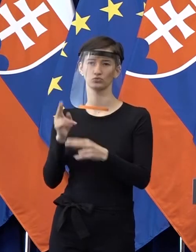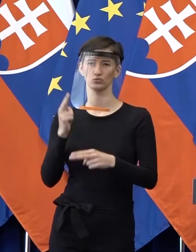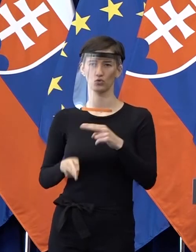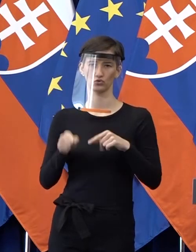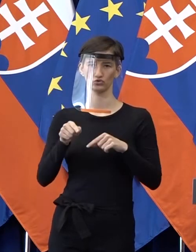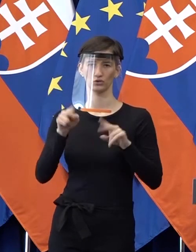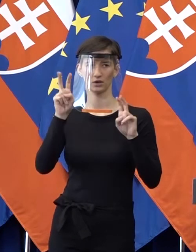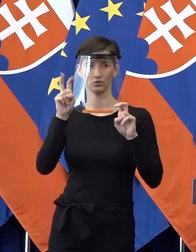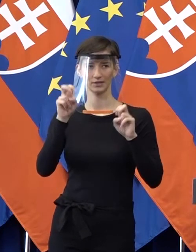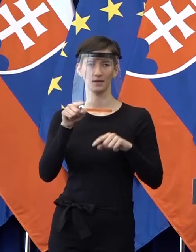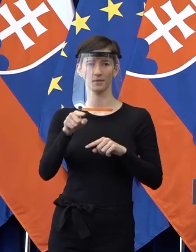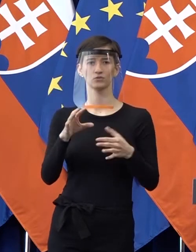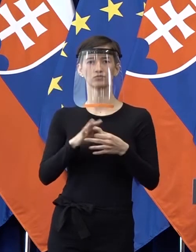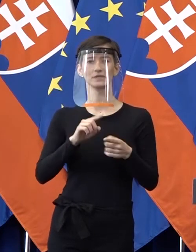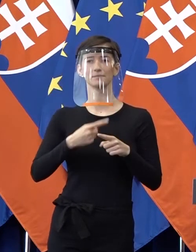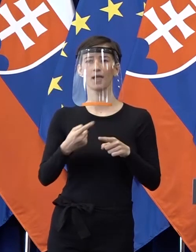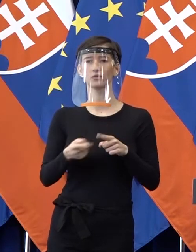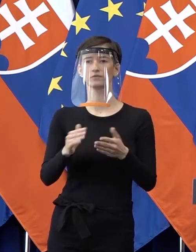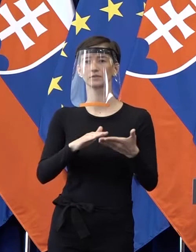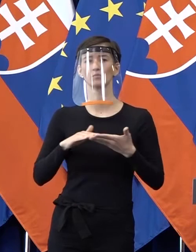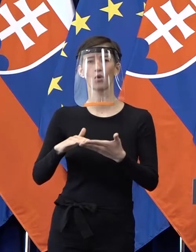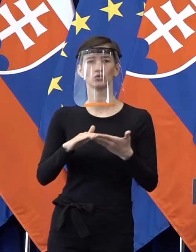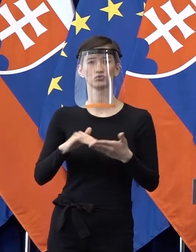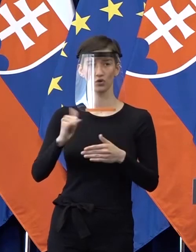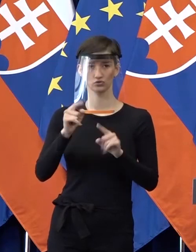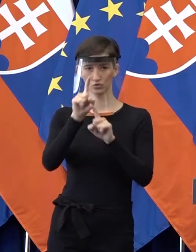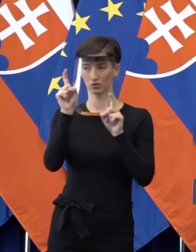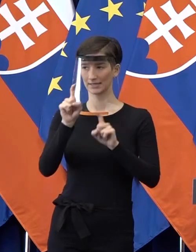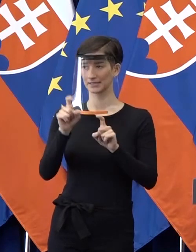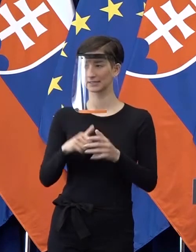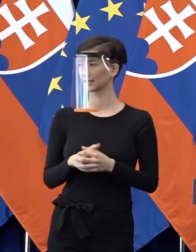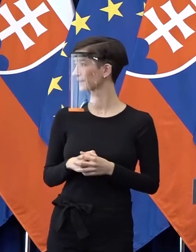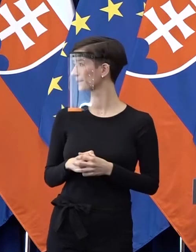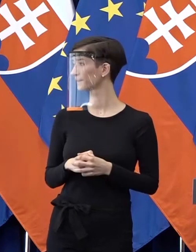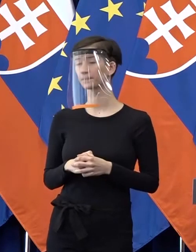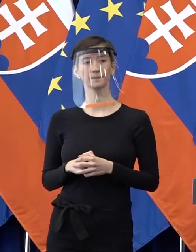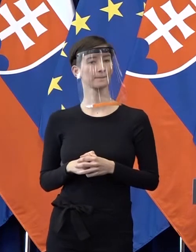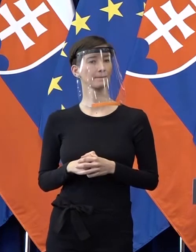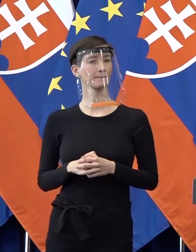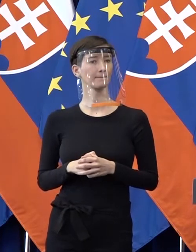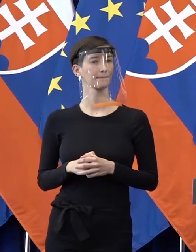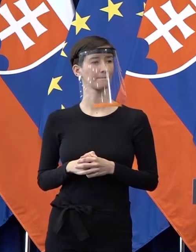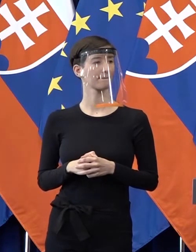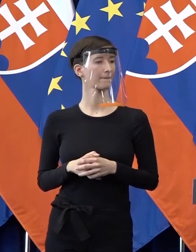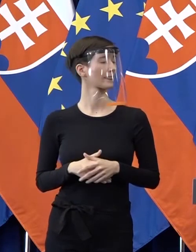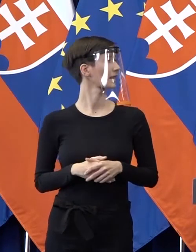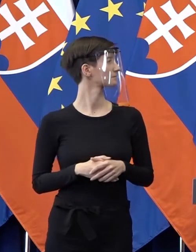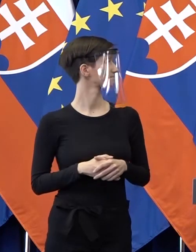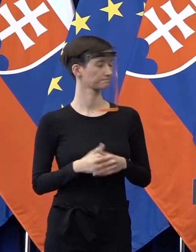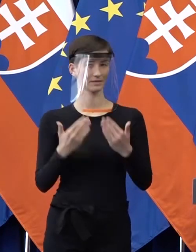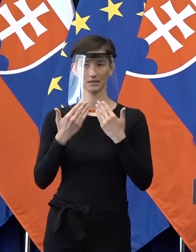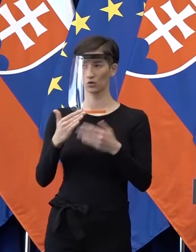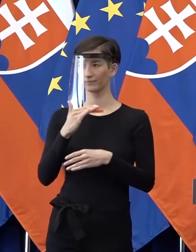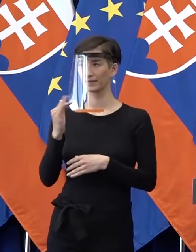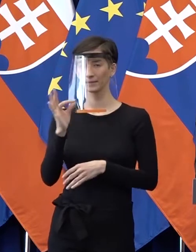konferencie. K leasingom má ešte niekto nejakú otázku? RTVS nemá ani aktuality už z tejto téme. Ďakujem veľmi